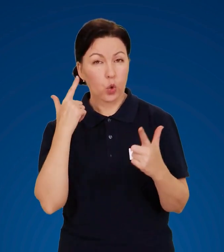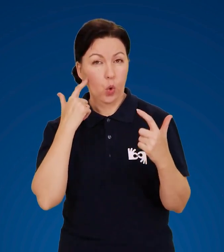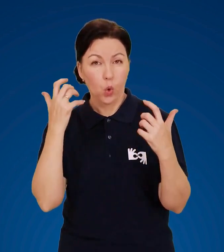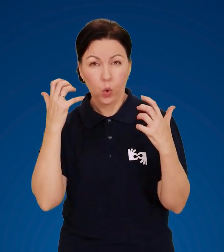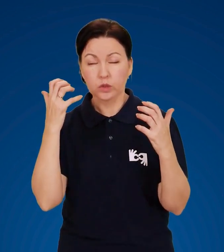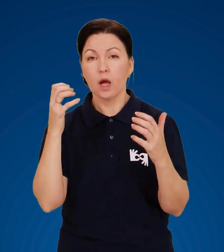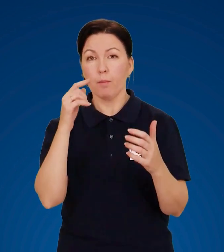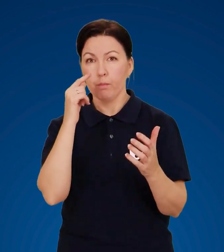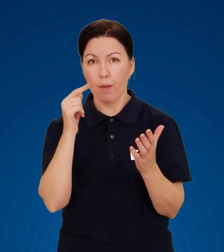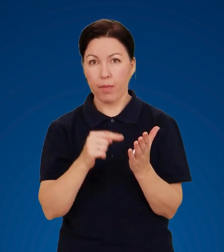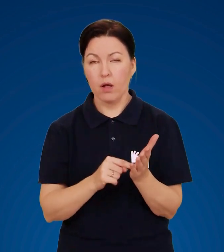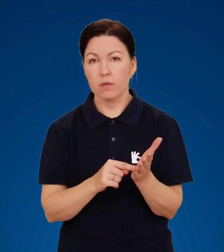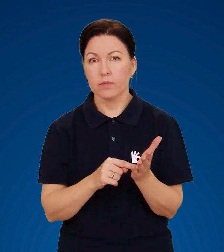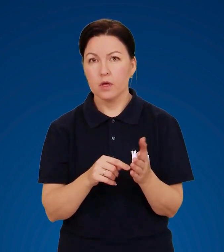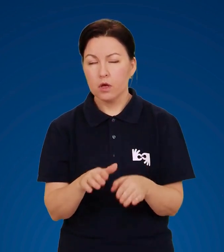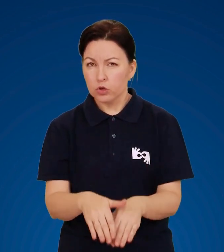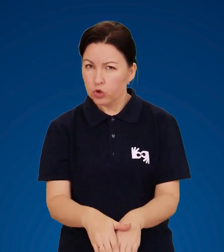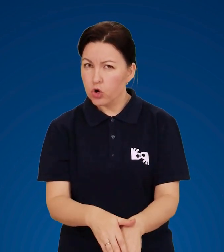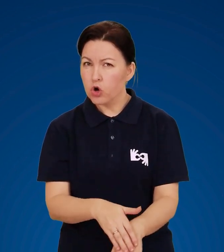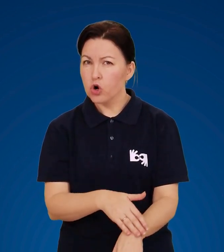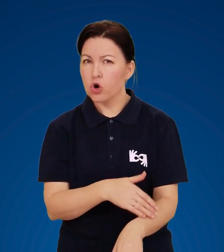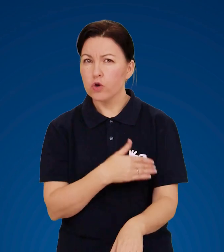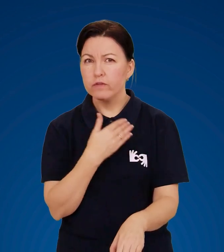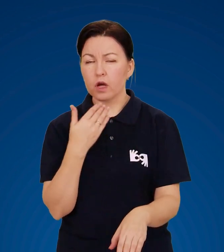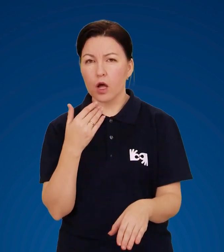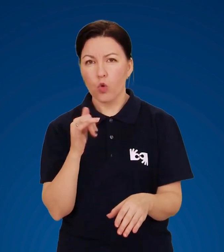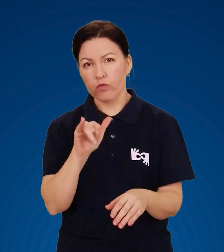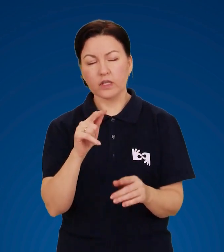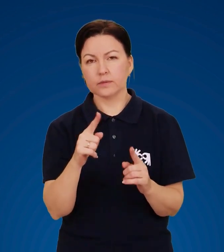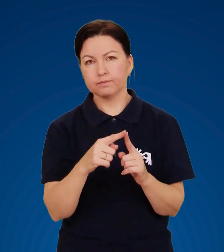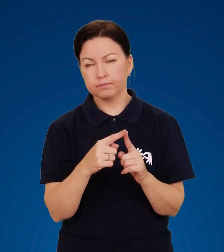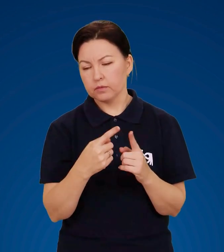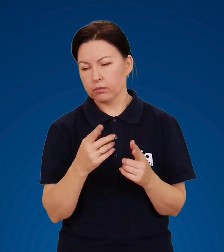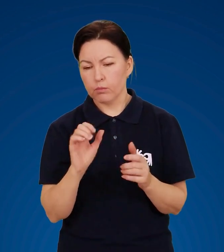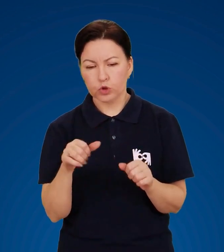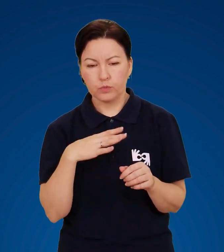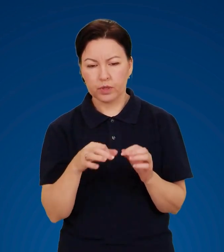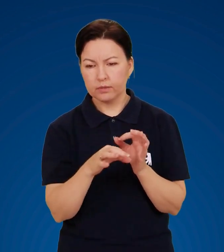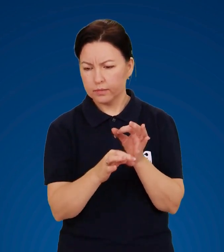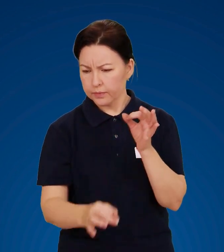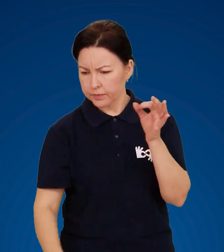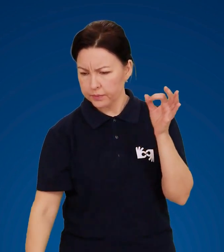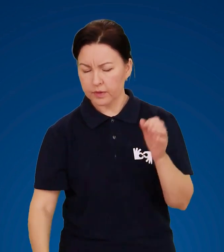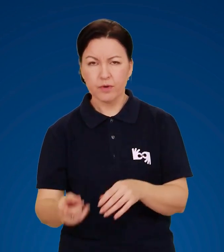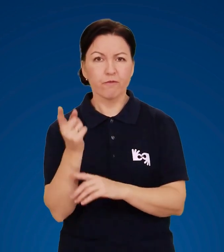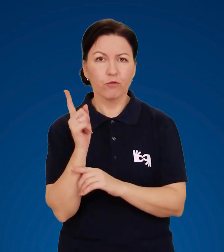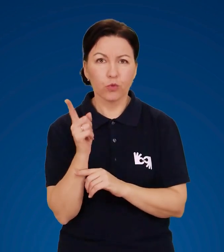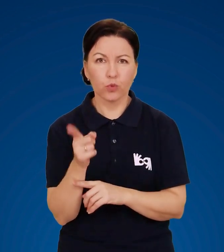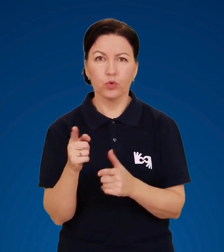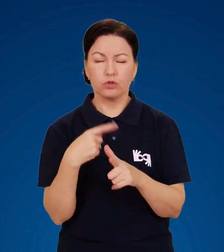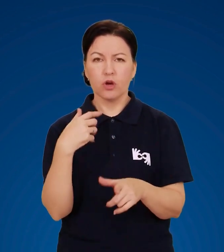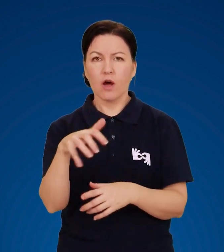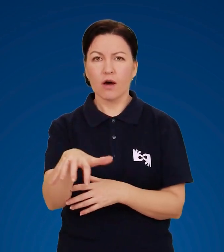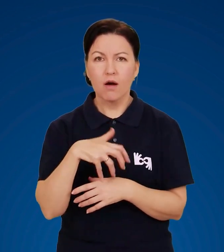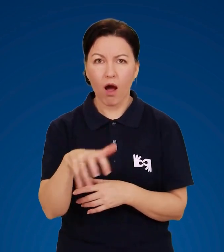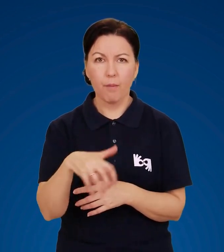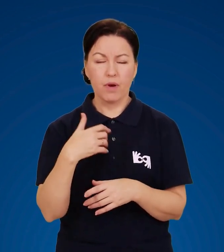Якщо гроза застала вас з довгими, особливо металевими предметами в руках, вудочками,